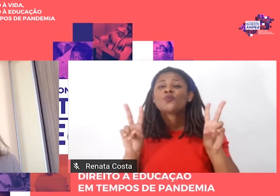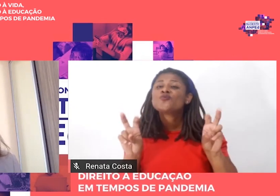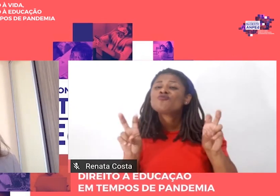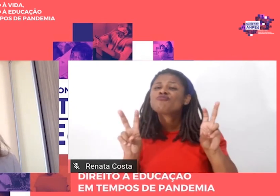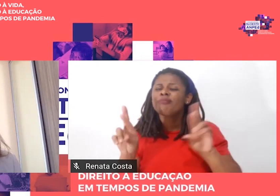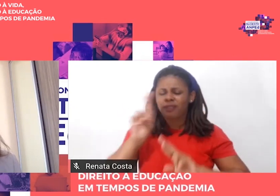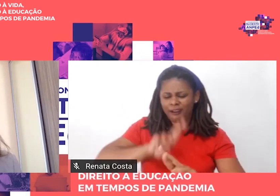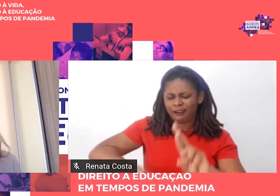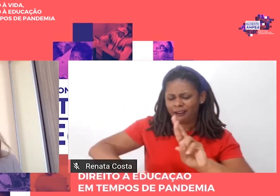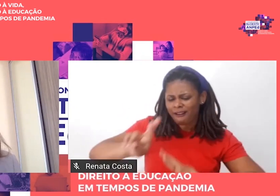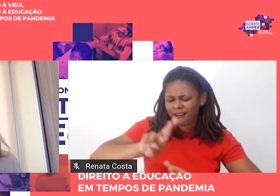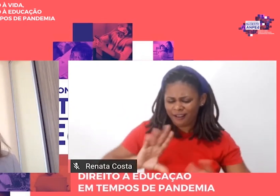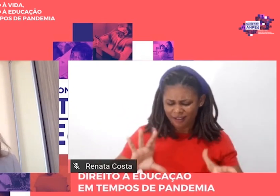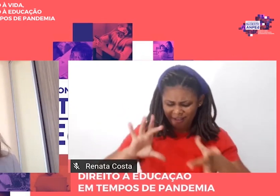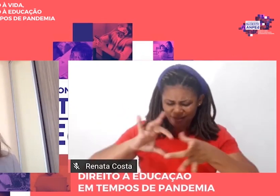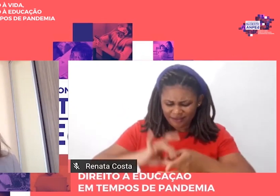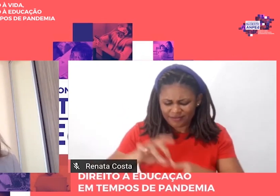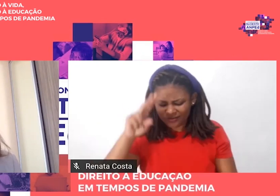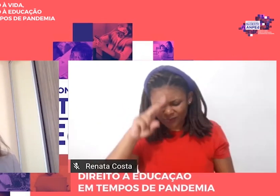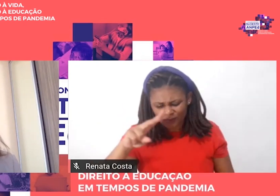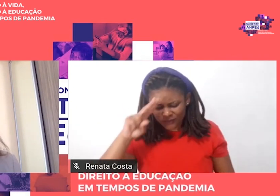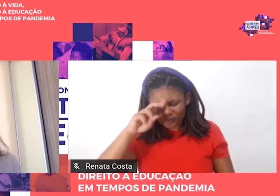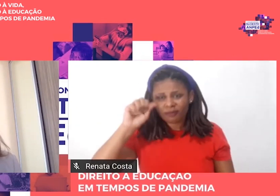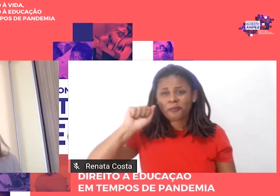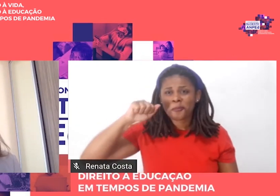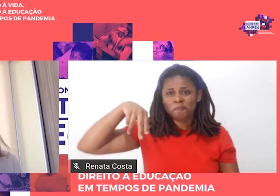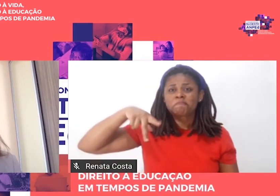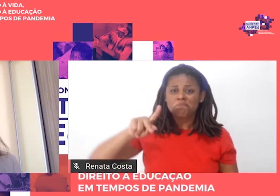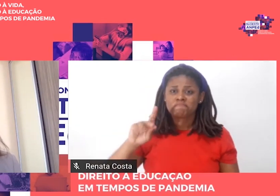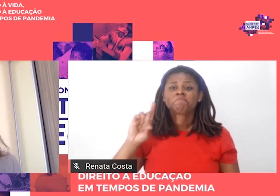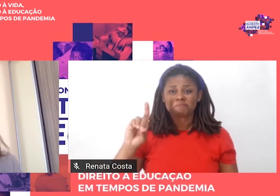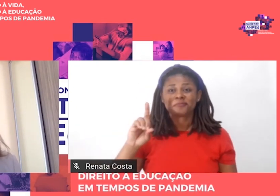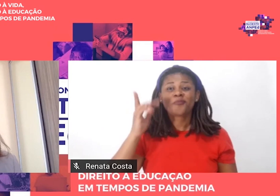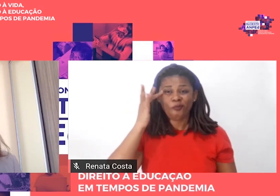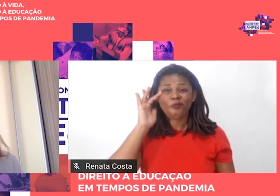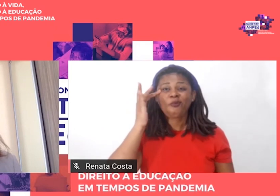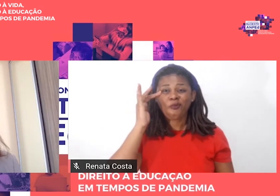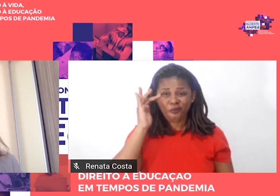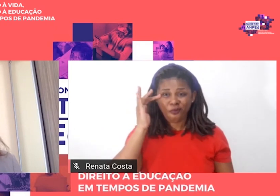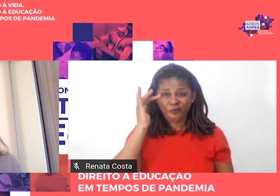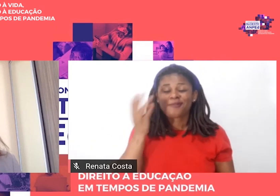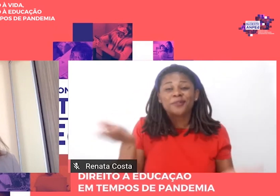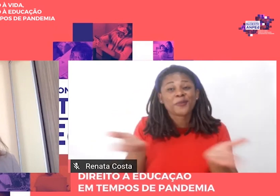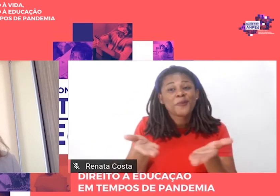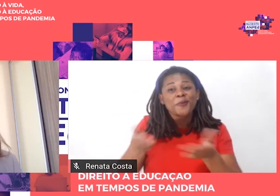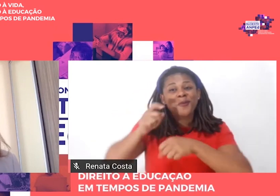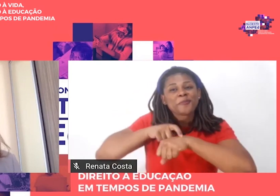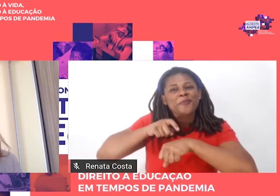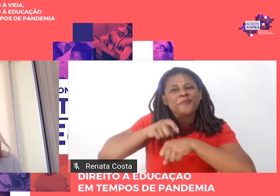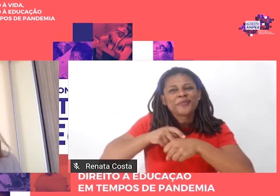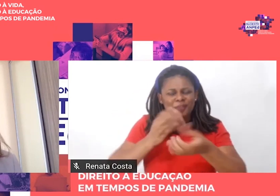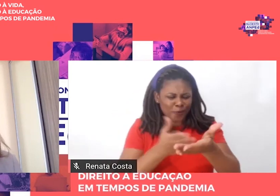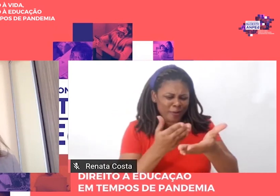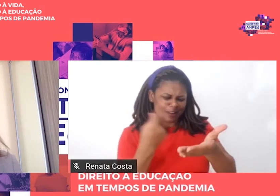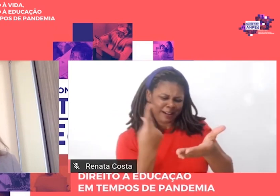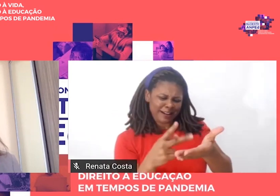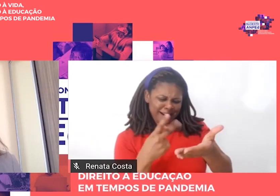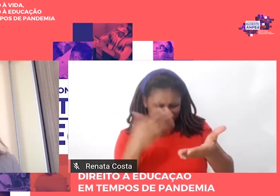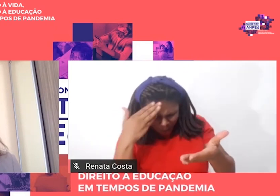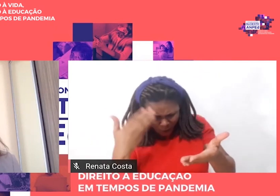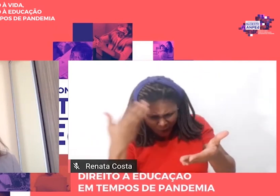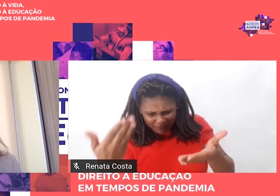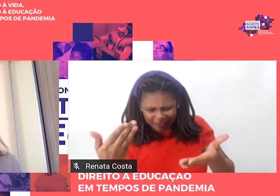Amped e tudo mais e eu acho que essa sessão e essa homenagem ao Escola e Democracia vai ser mais um marco